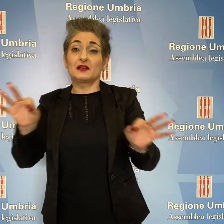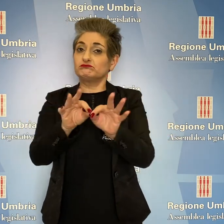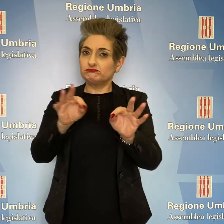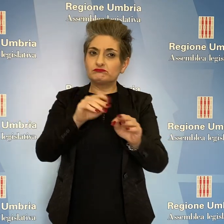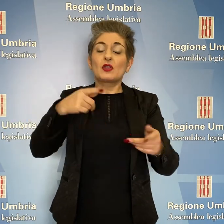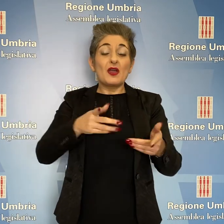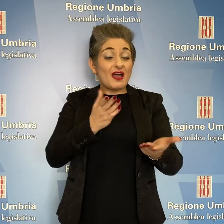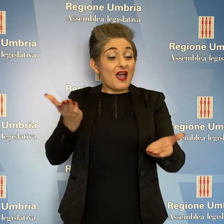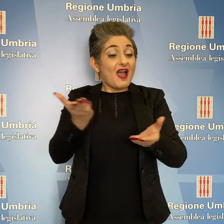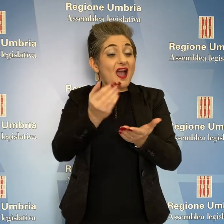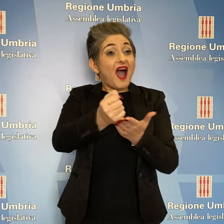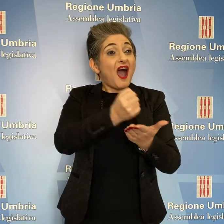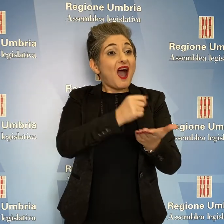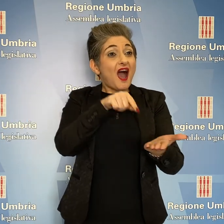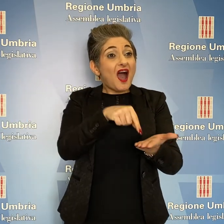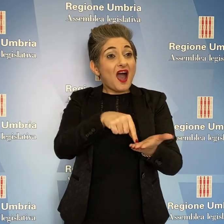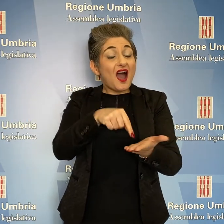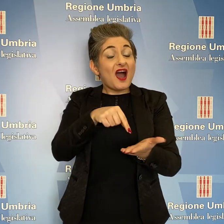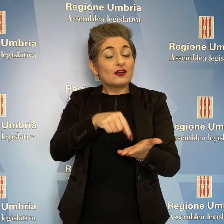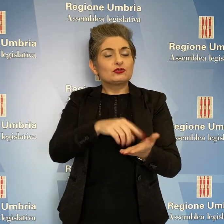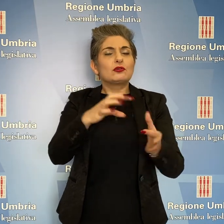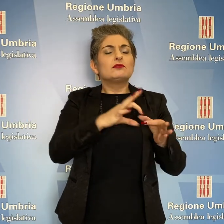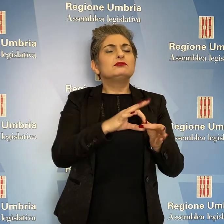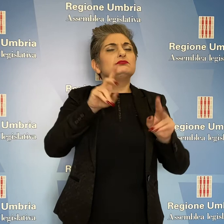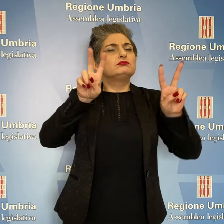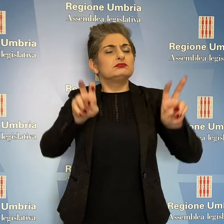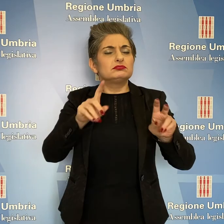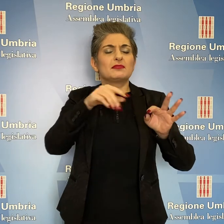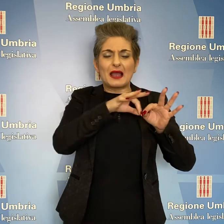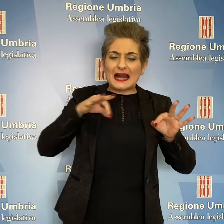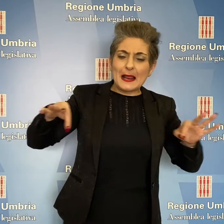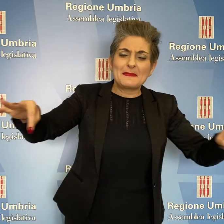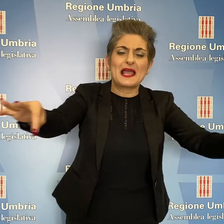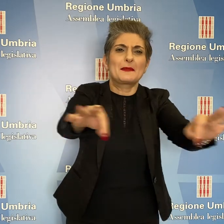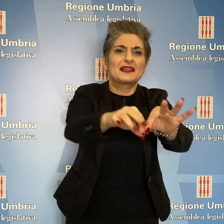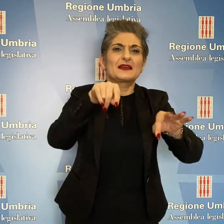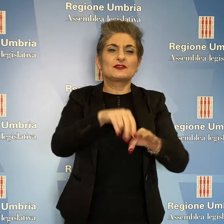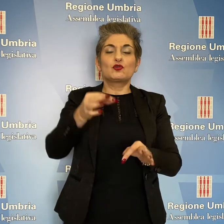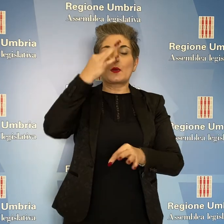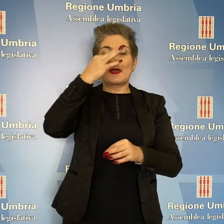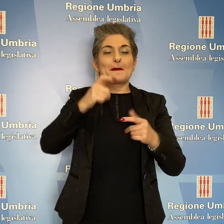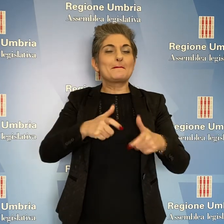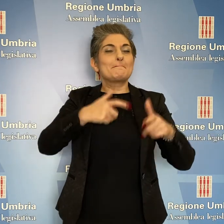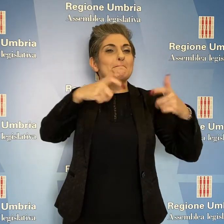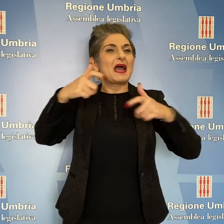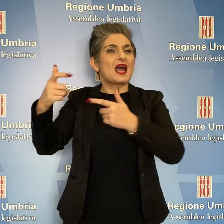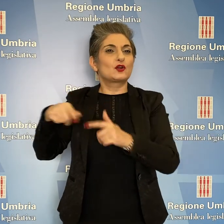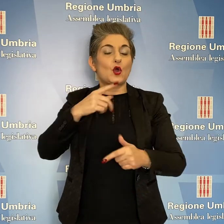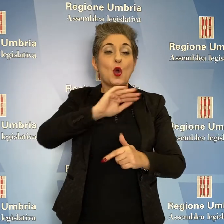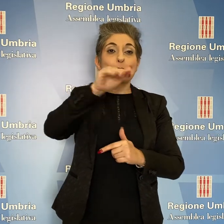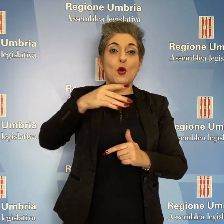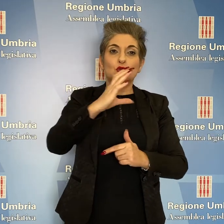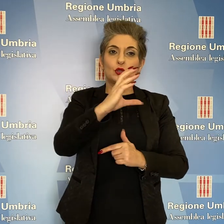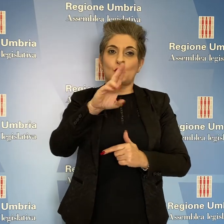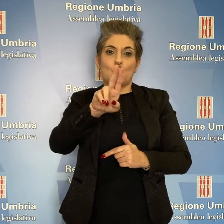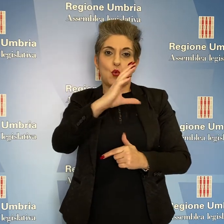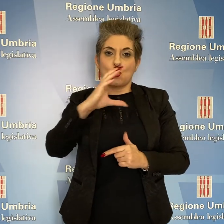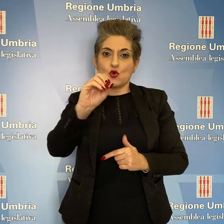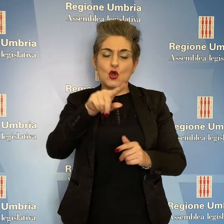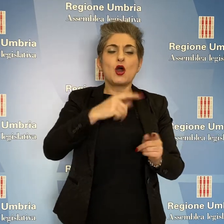rinviato in seconda commissione l'atto concernente la riperimetrazione dell'area Parco Montecucco, che mirava ad impegnare